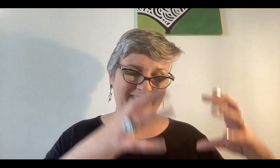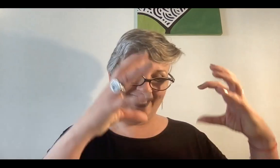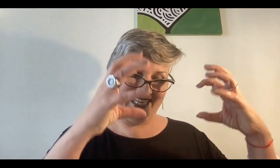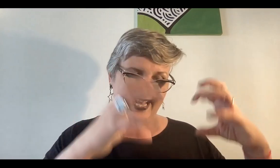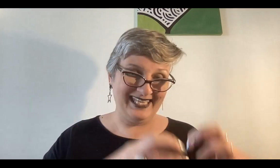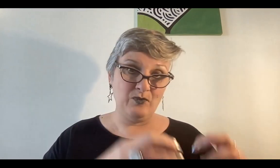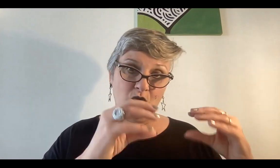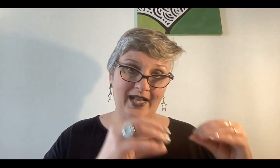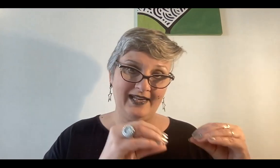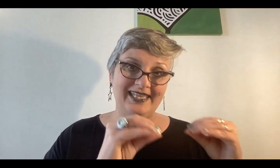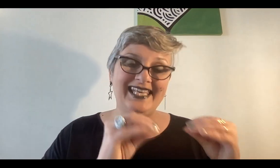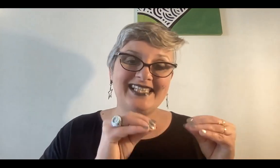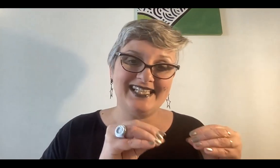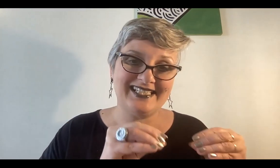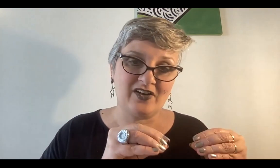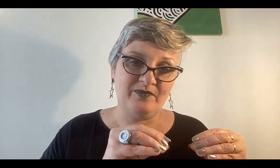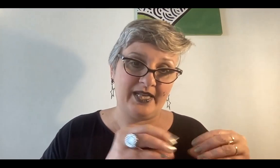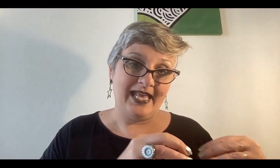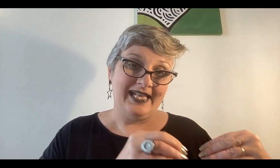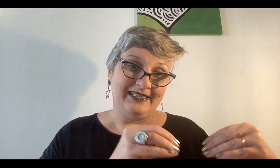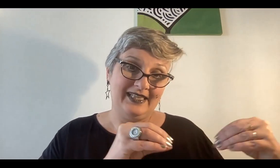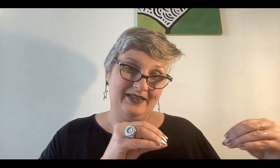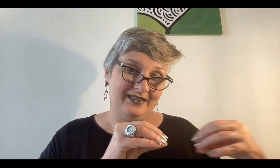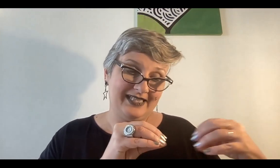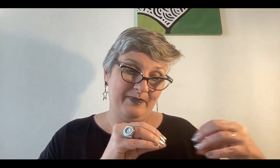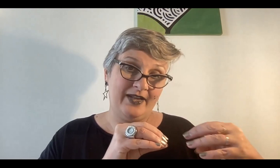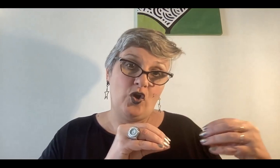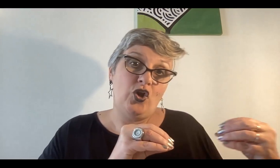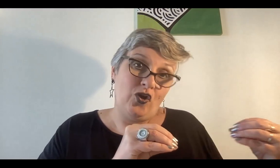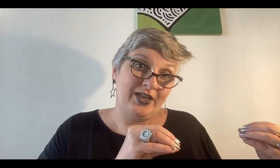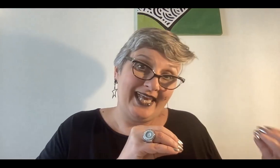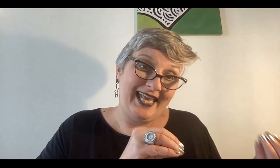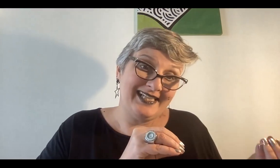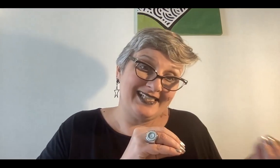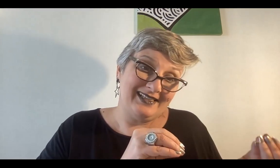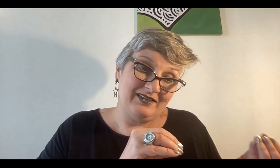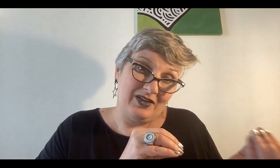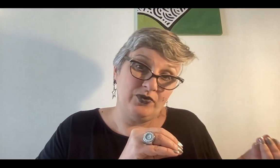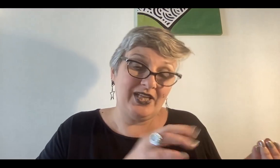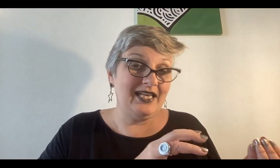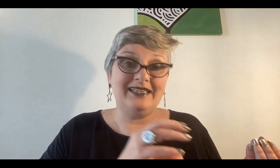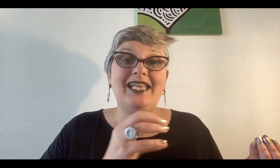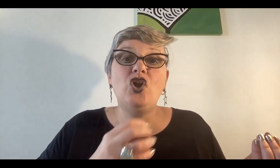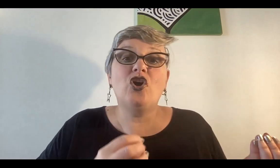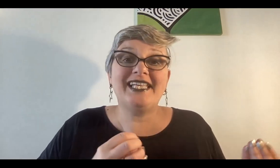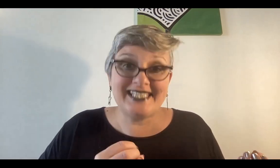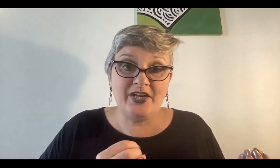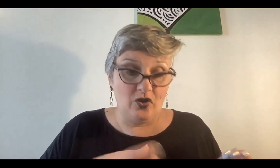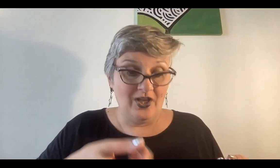materia y buscar, ¿y qué es ese romper? Separo, lo que es útil de lo que ya no,